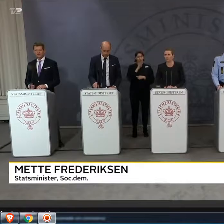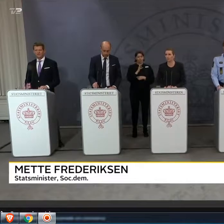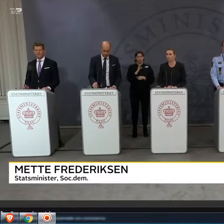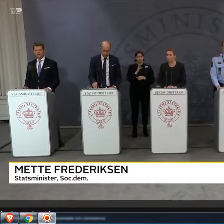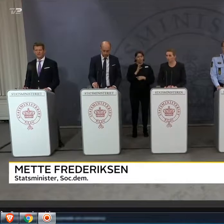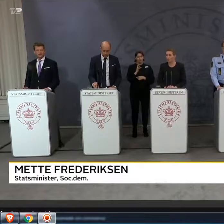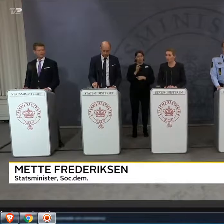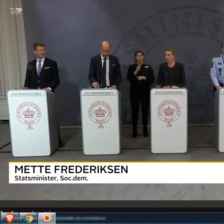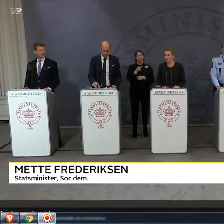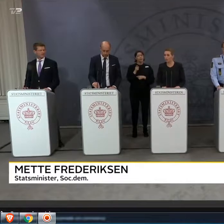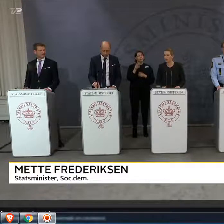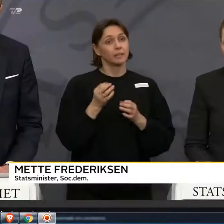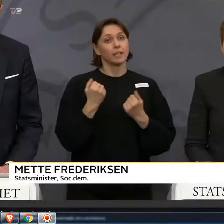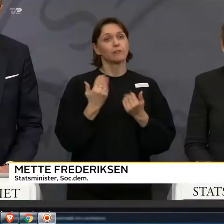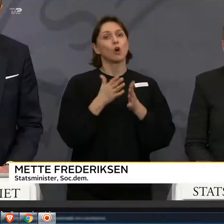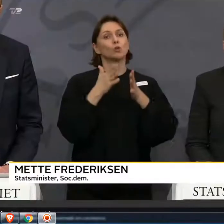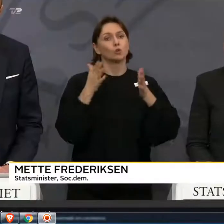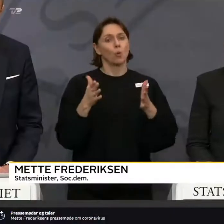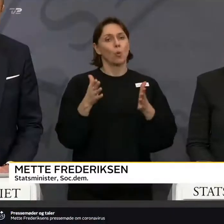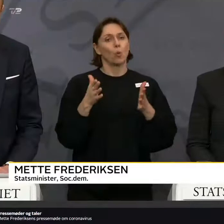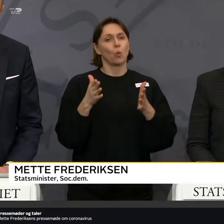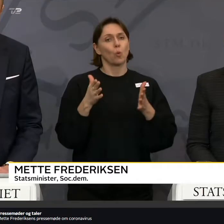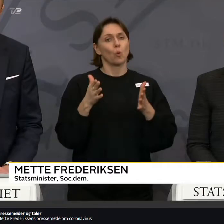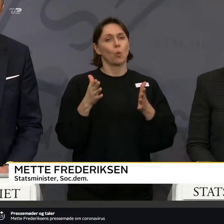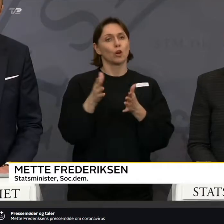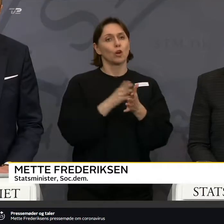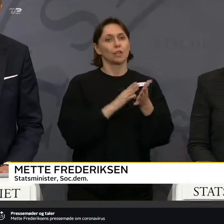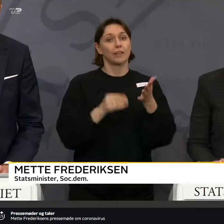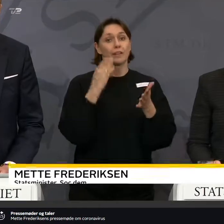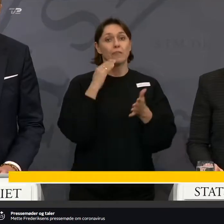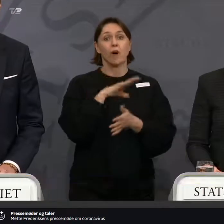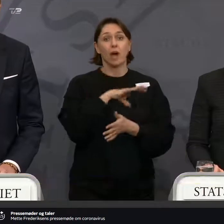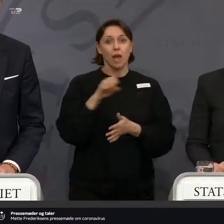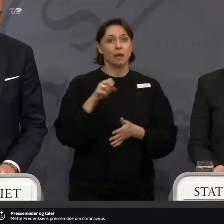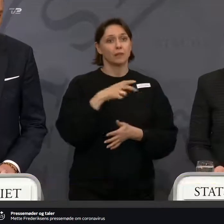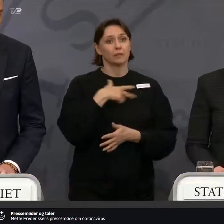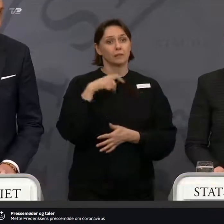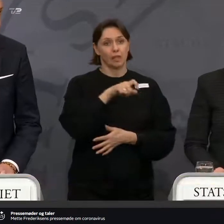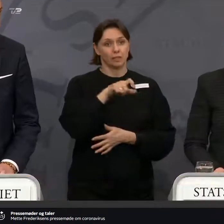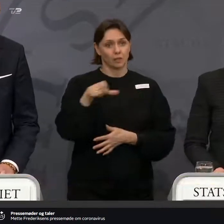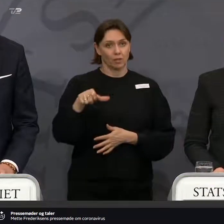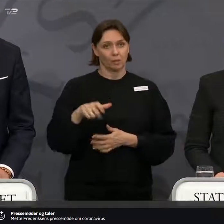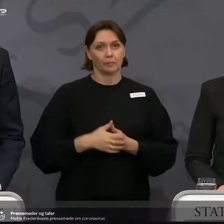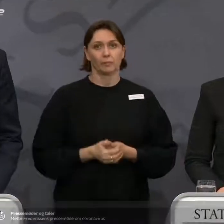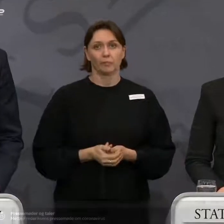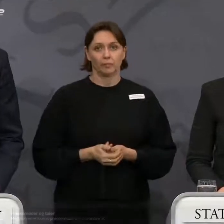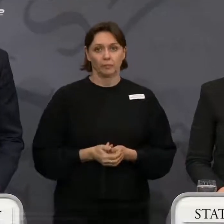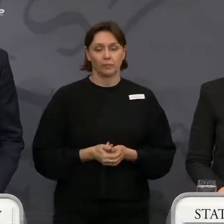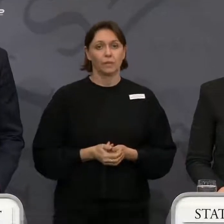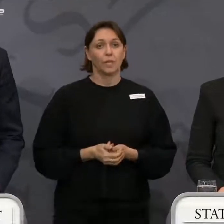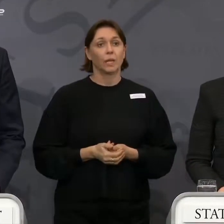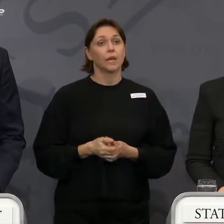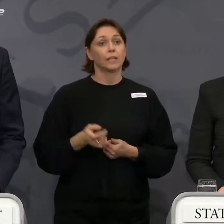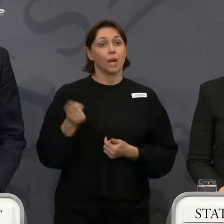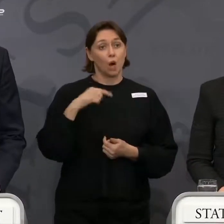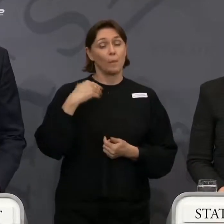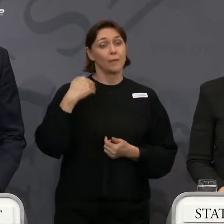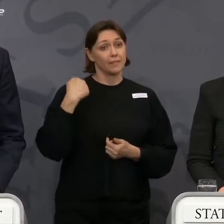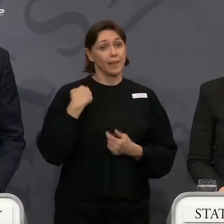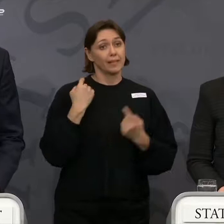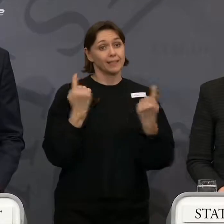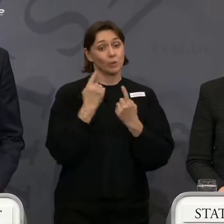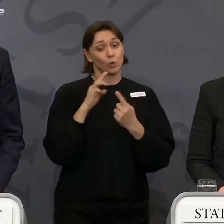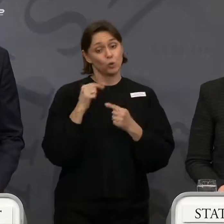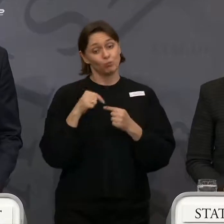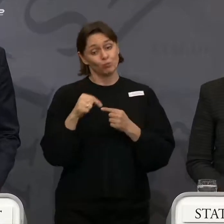store konsekvenser for alle danskere. Der vil komme svære situationer nu for rigtig